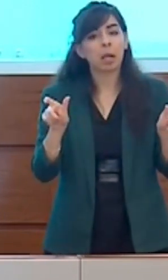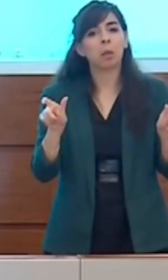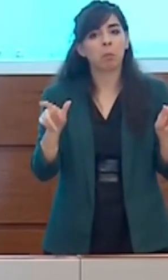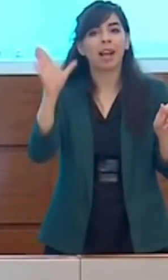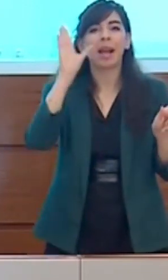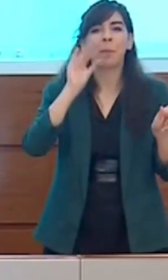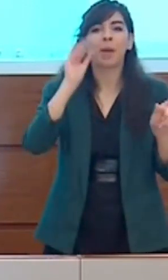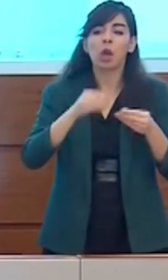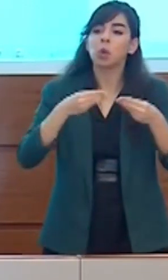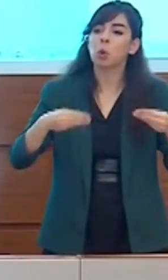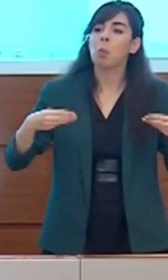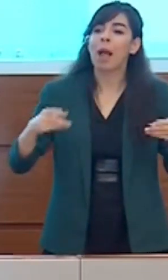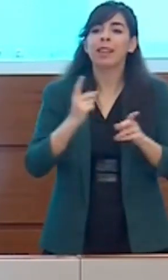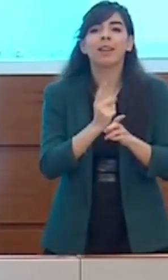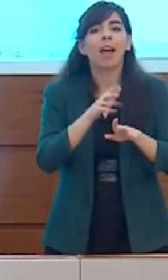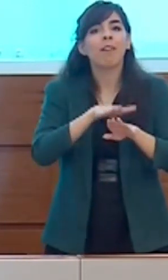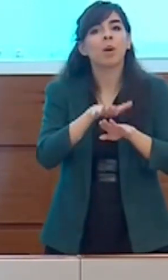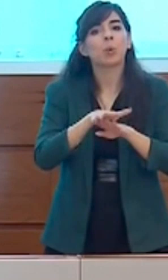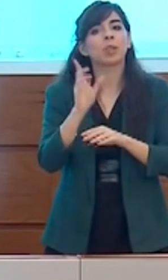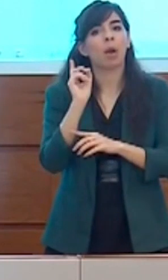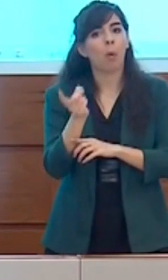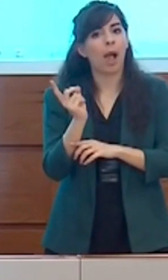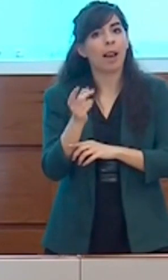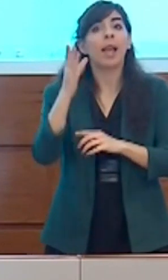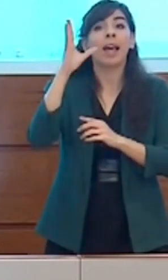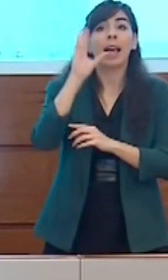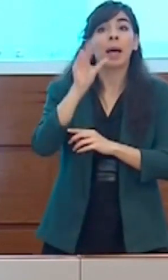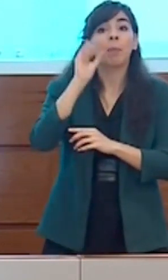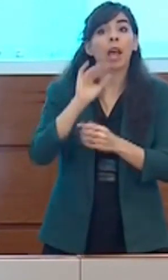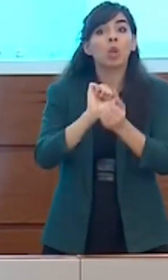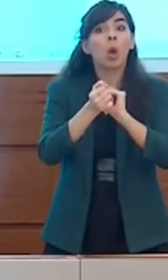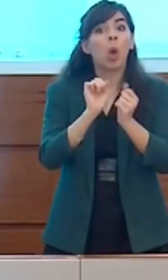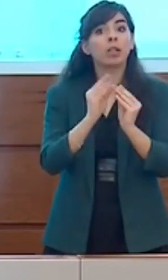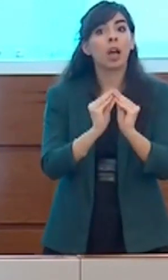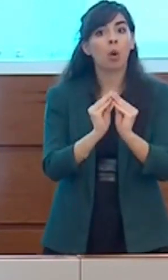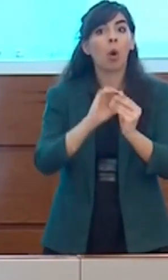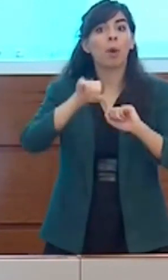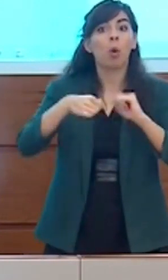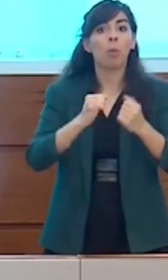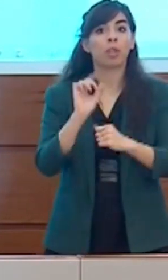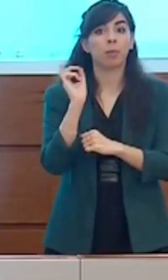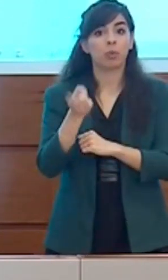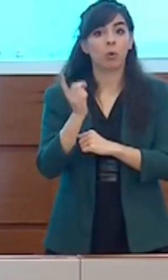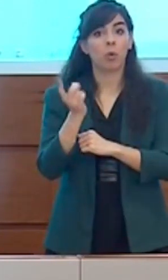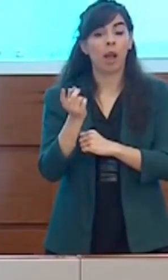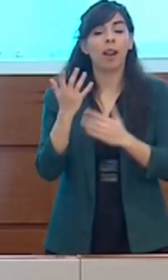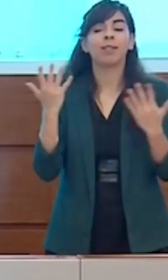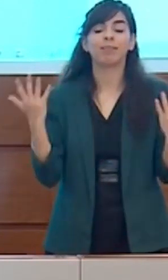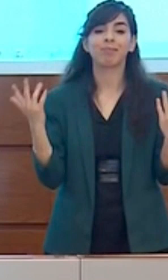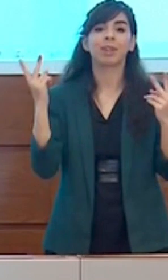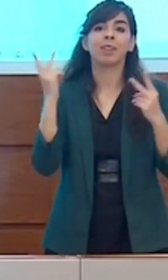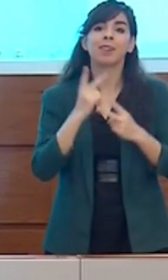hanno imparato a fronteggiarlo a costo di molte